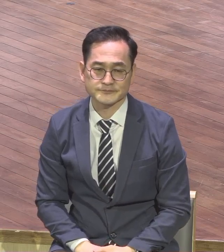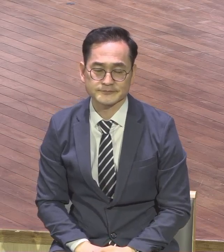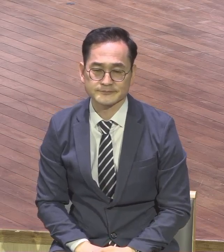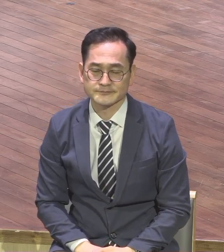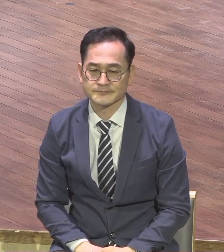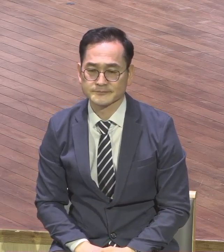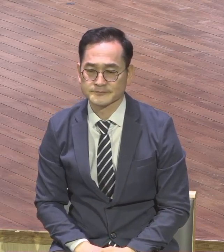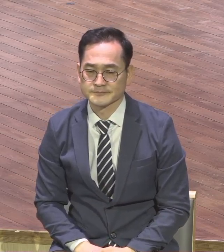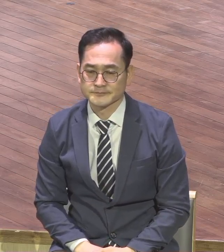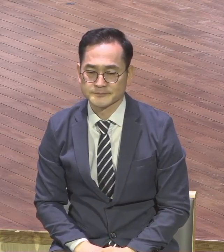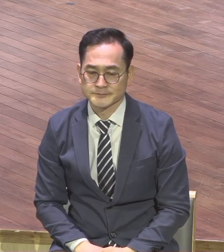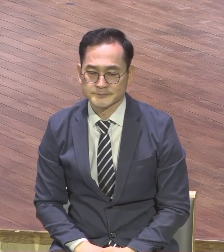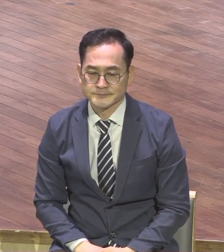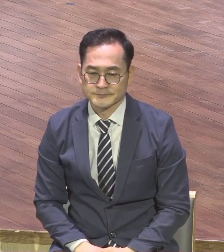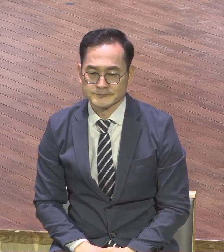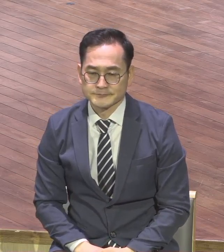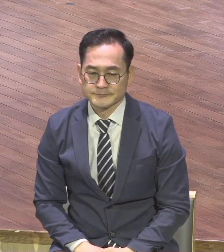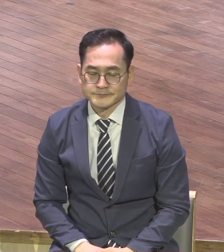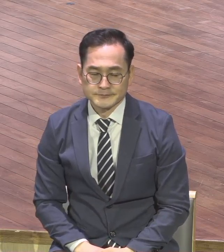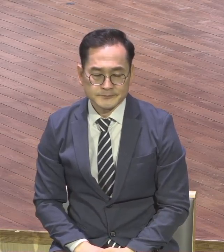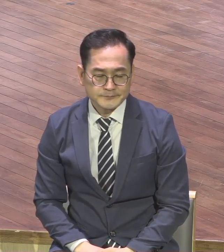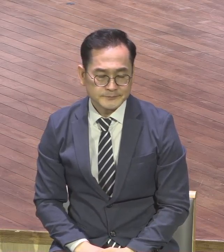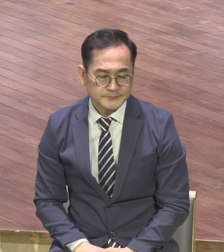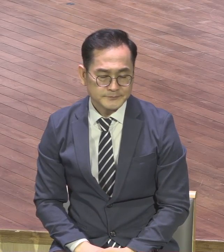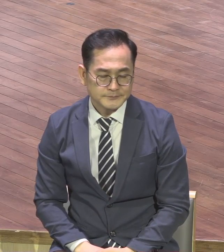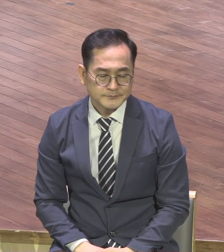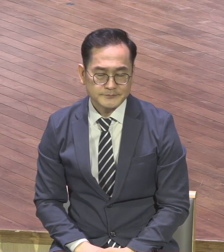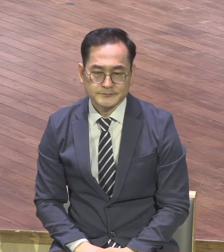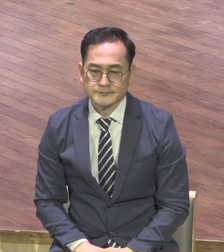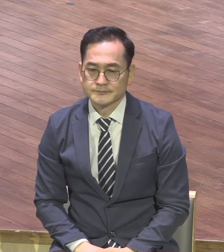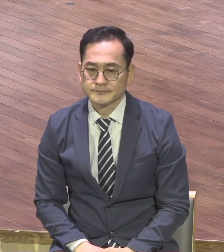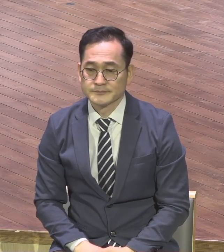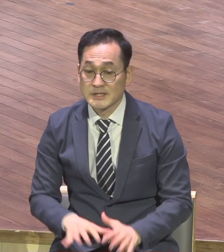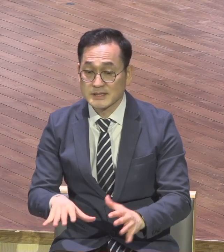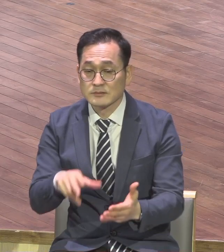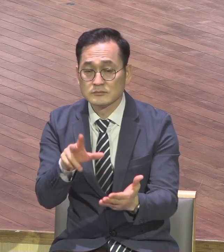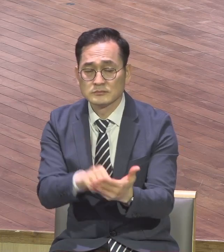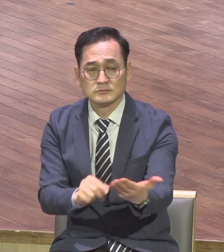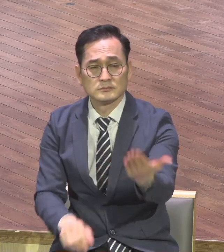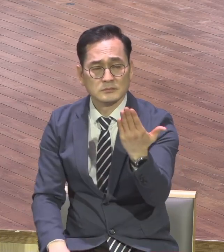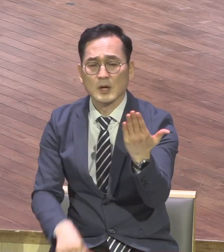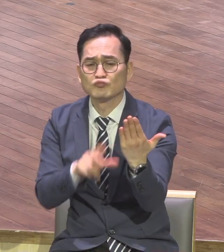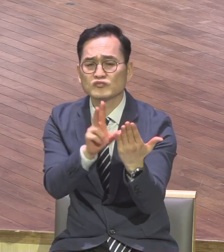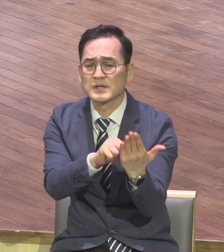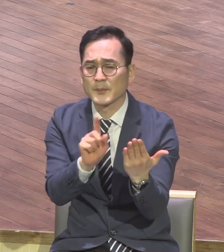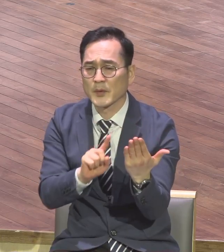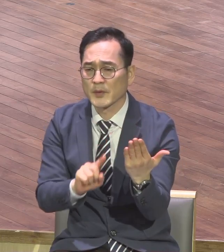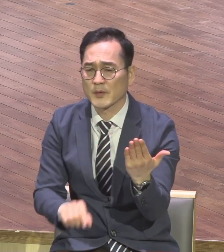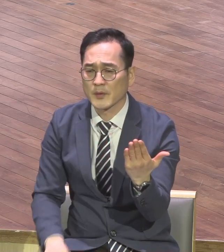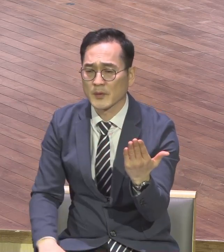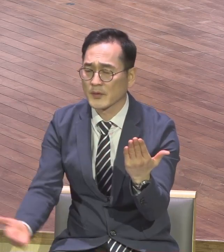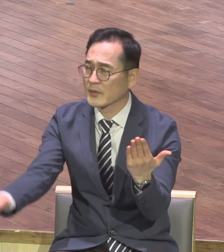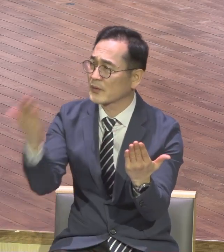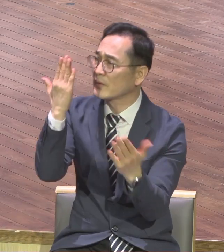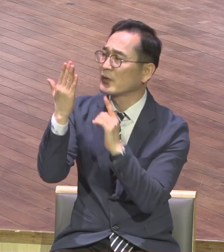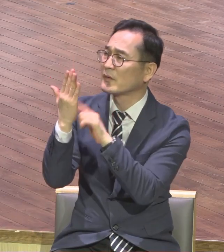지금 여러분 앞에 남한의 문제가 무엇입니까 해결되지 못한 걸림돌이 뭐냐고요